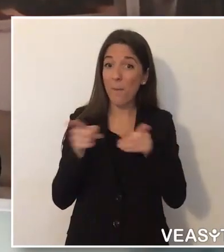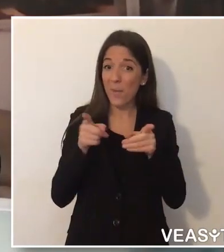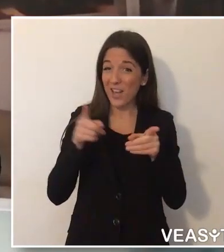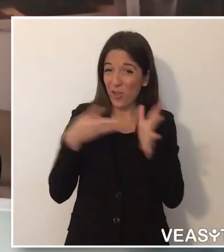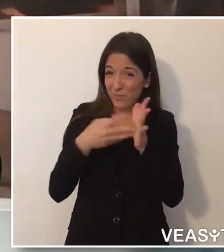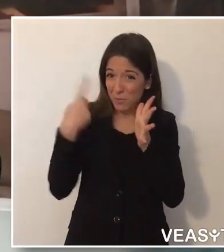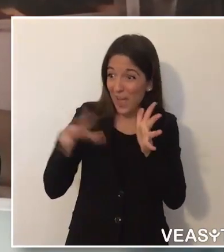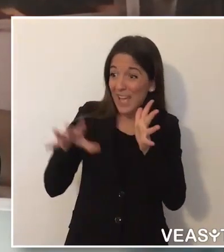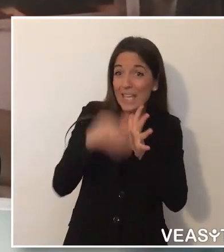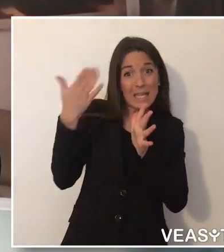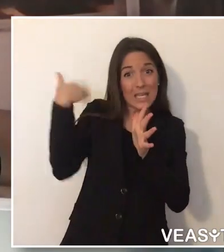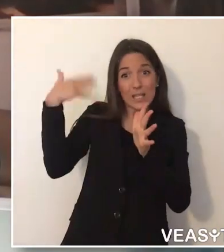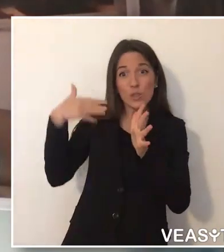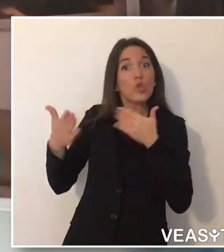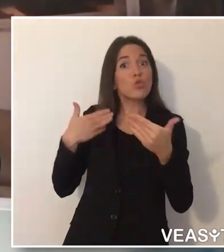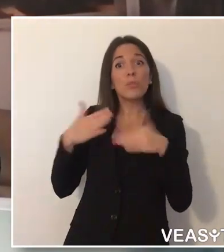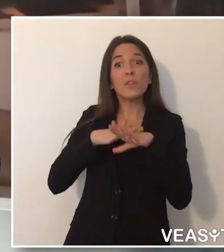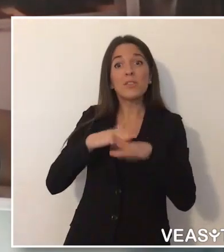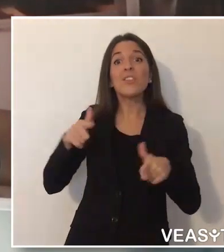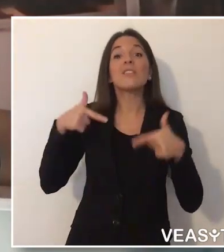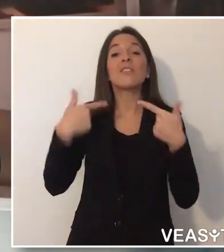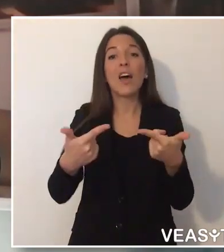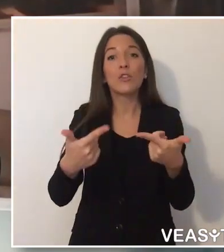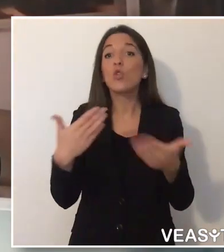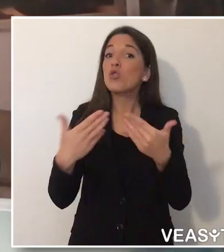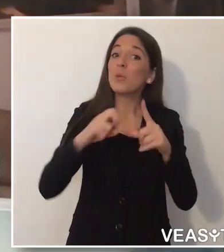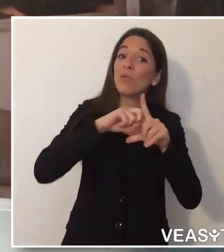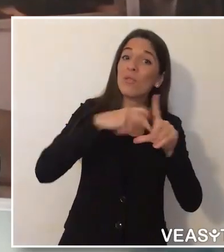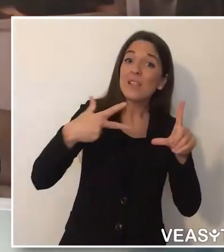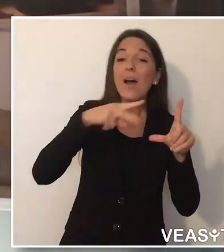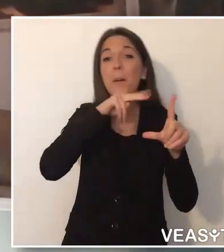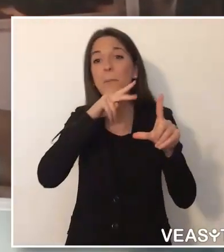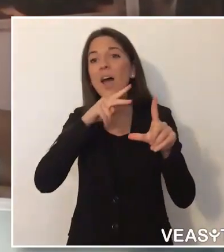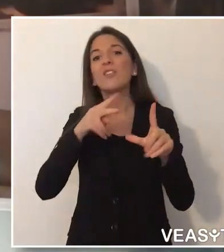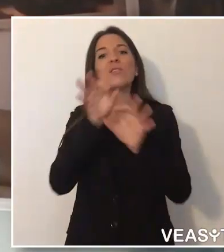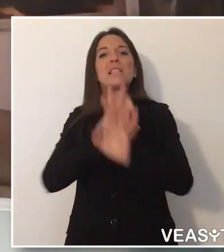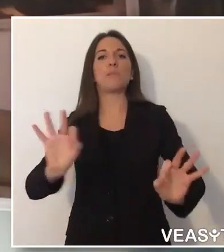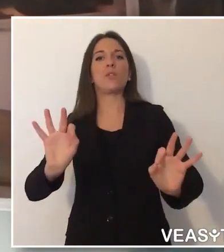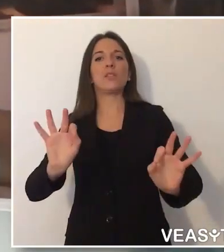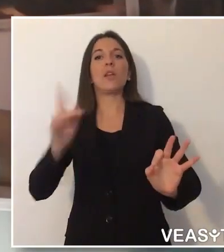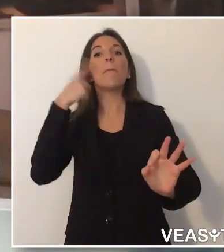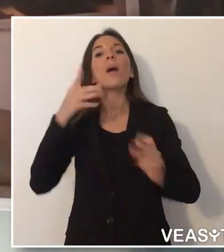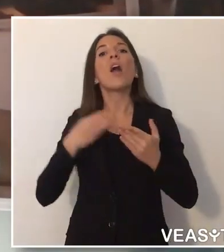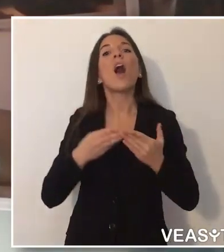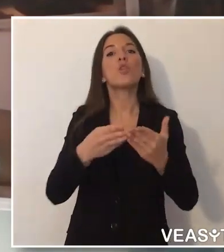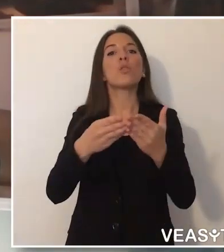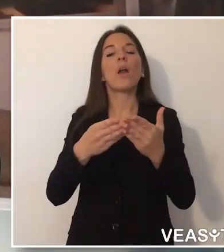amministrazione nazionale e locale, ente e associazione per poter supportare i cittadini